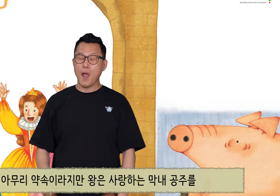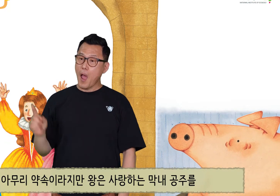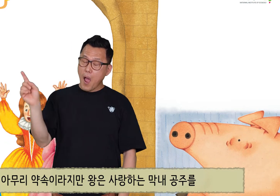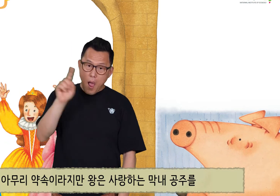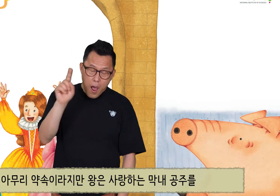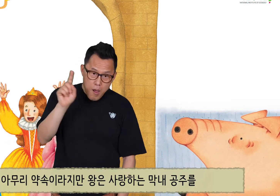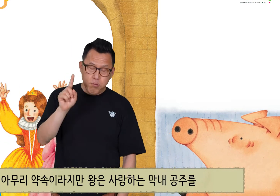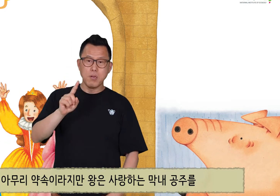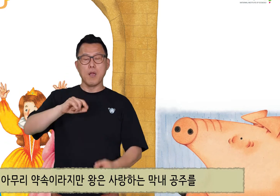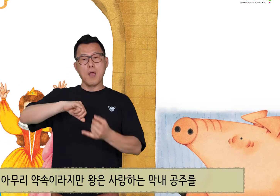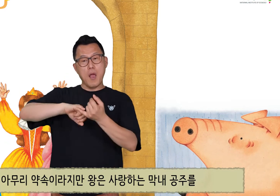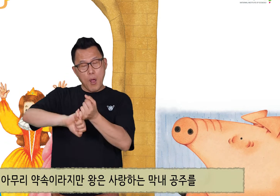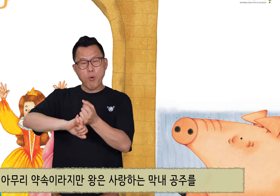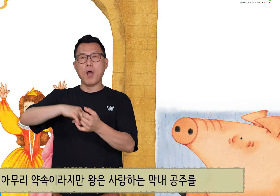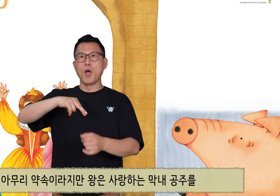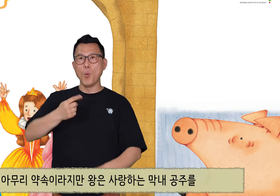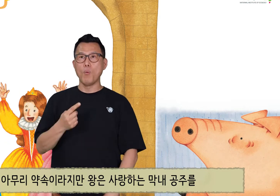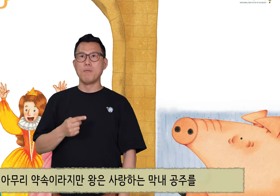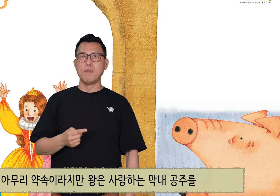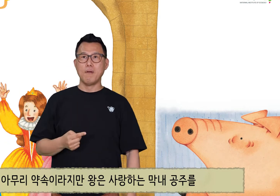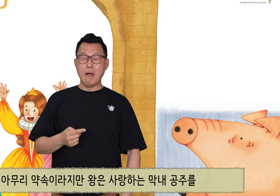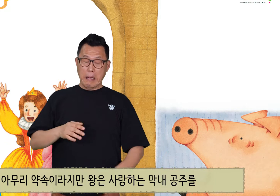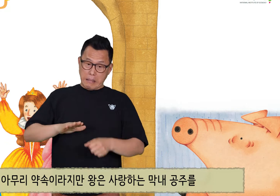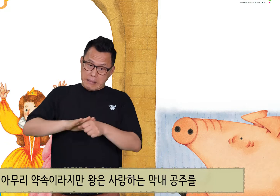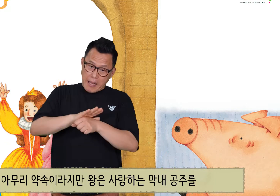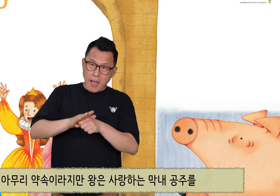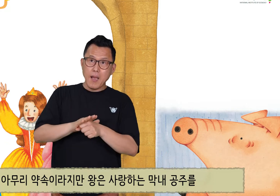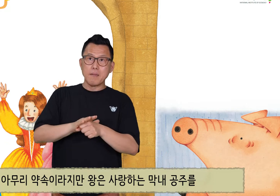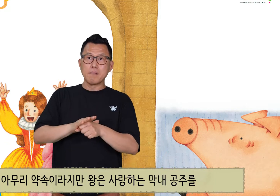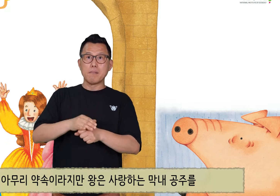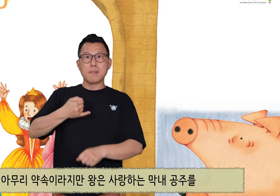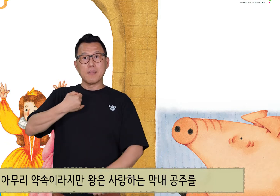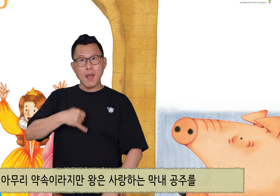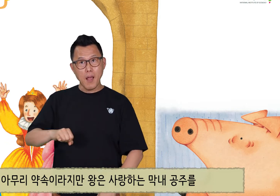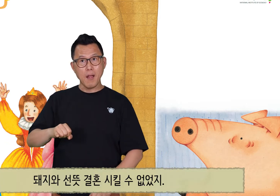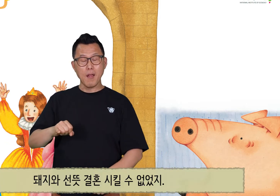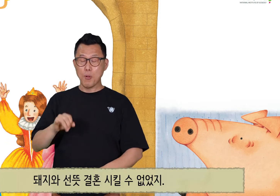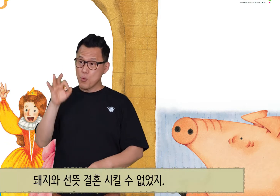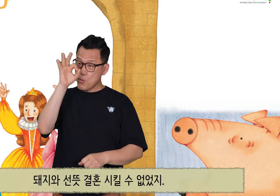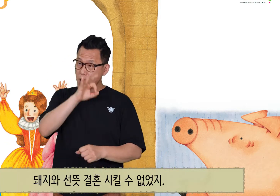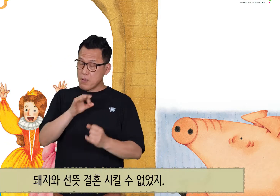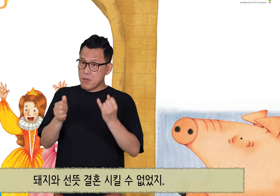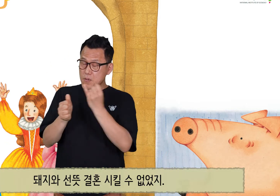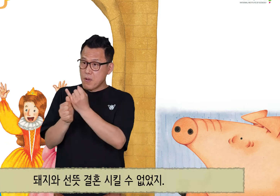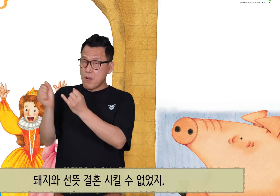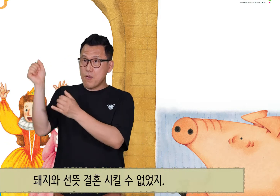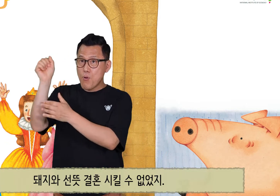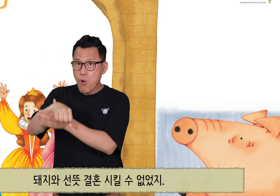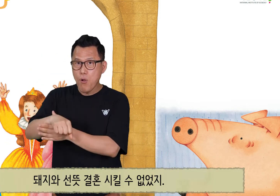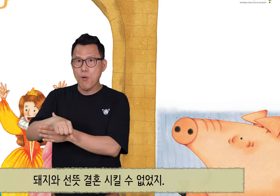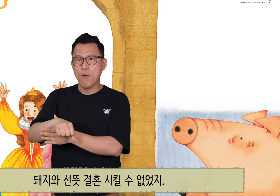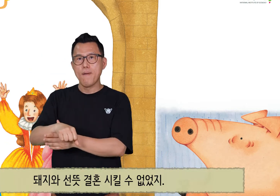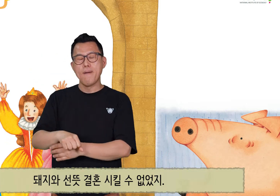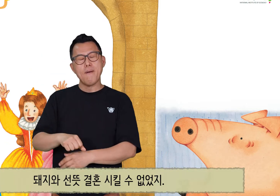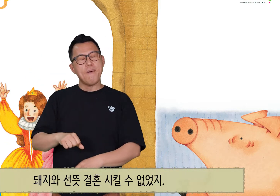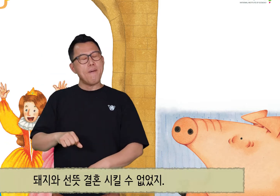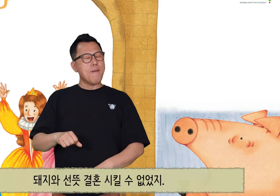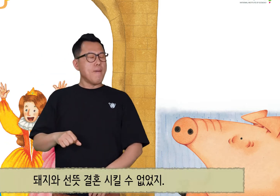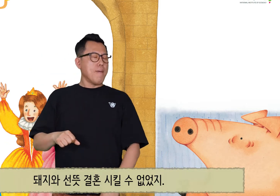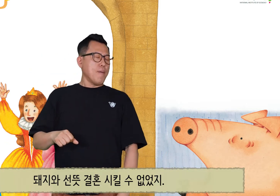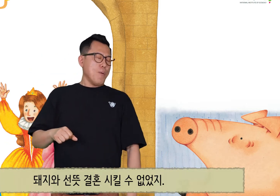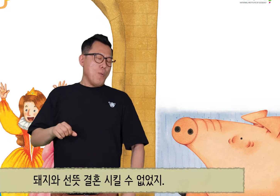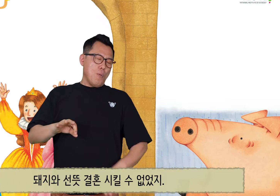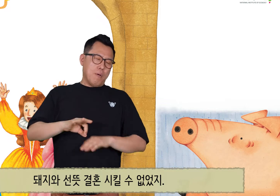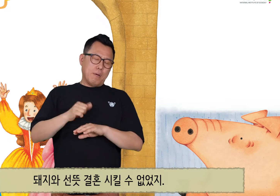아무리 약속이라지만 왕은 사랑하는 막내 공주를 돼지와 선뜻 결혼시킬 수 없었지.